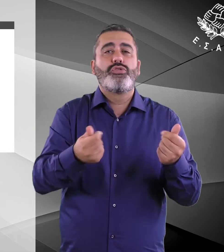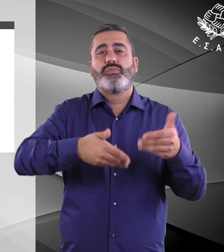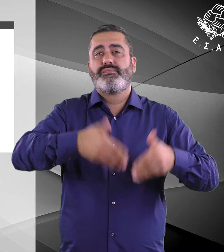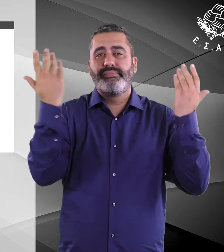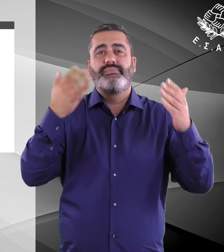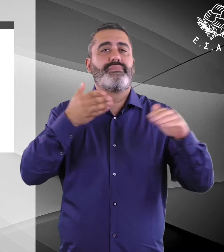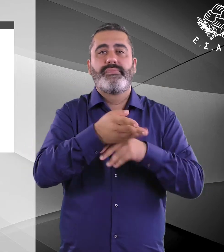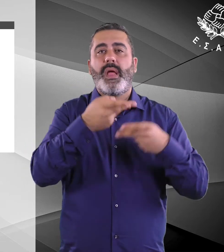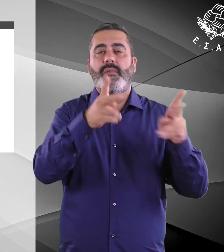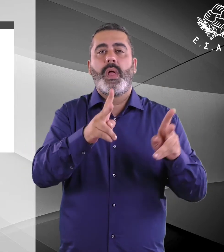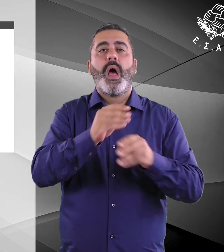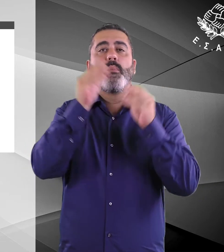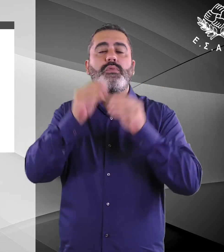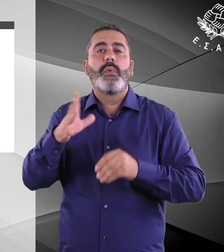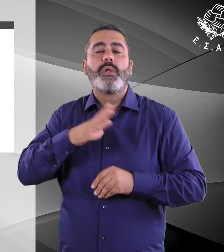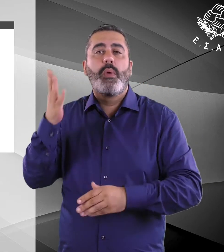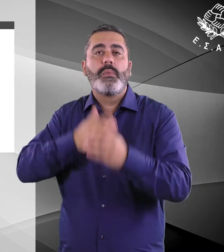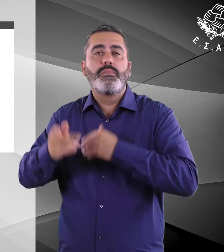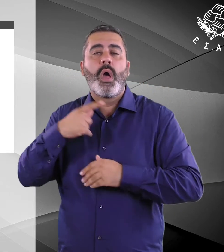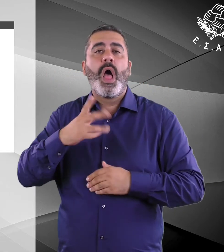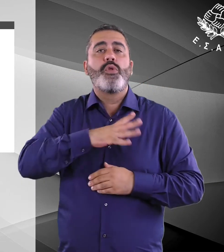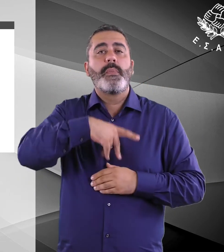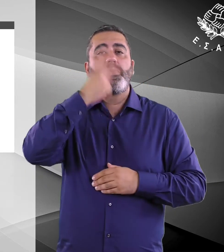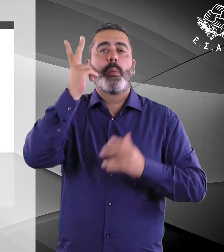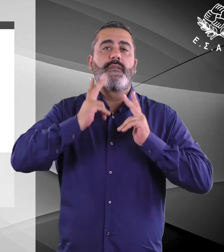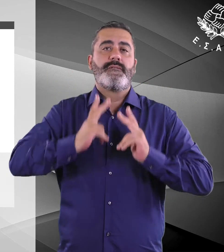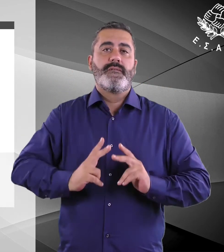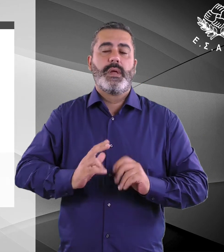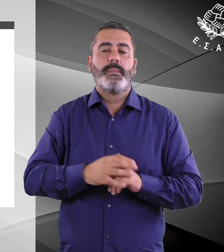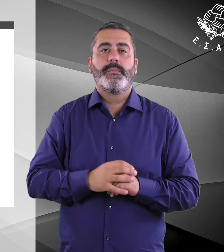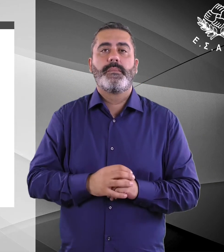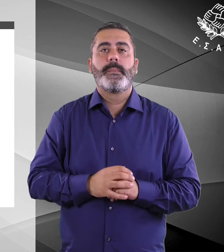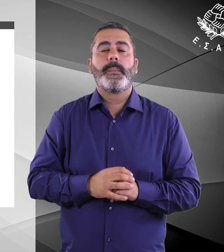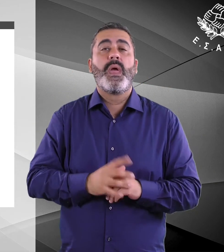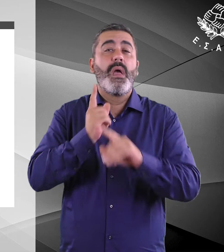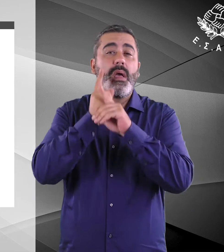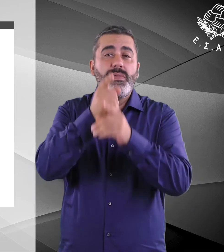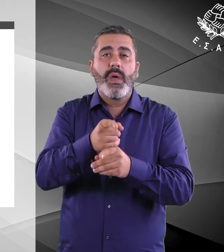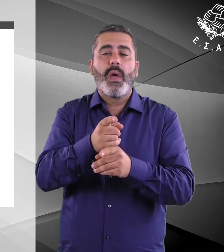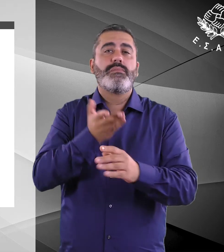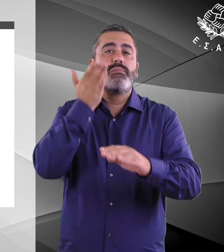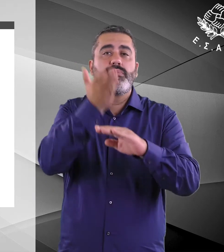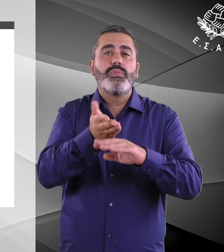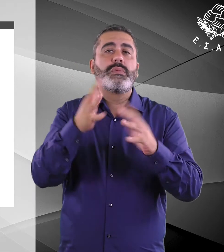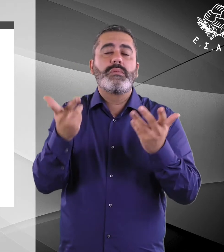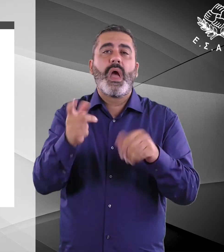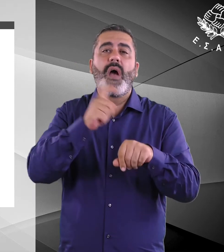παθήσεις την προσπάθειά τους να ασκήσουν τα ανθρώπινα δικαιώματα τους. Ειδικότερα, στοχεύουν στη διατύπωση τεκμηριωμένων